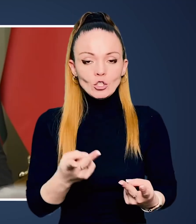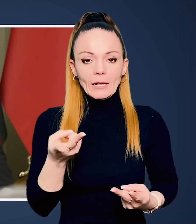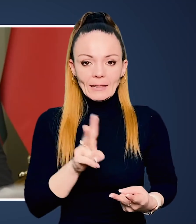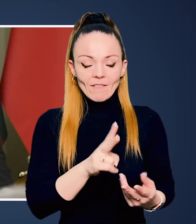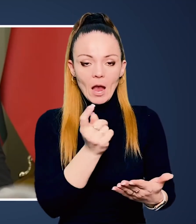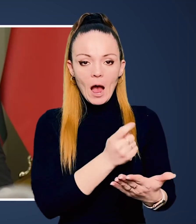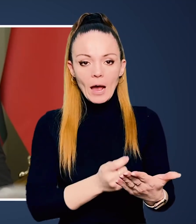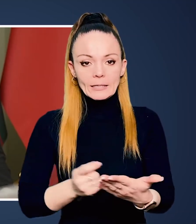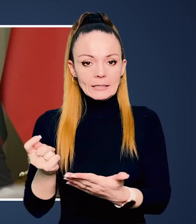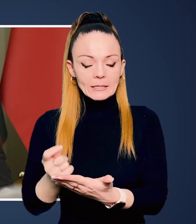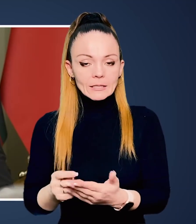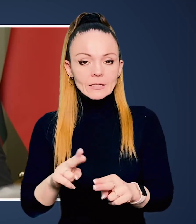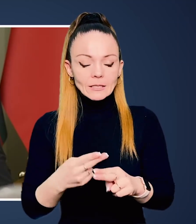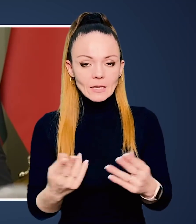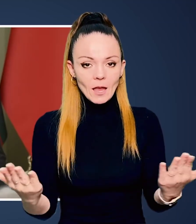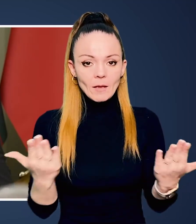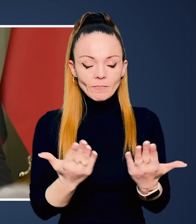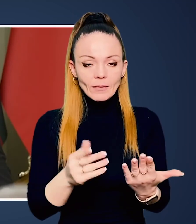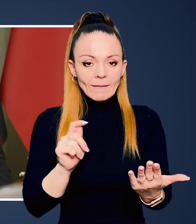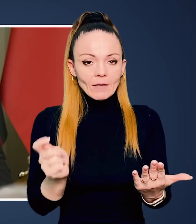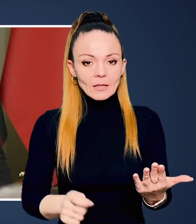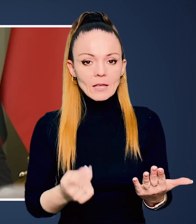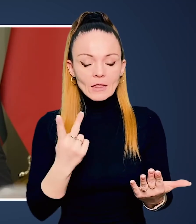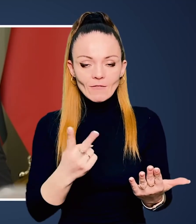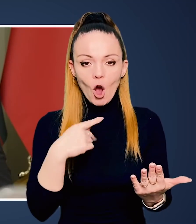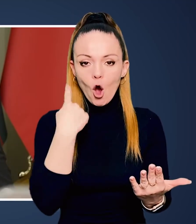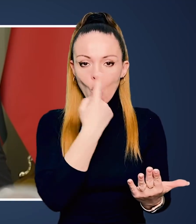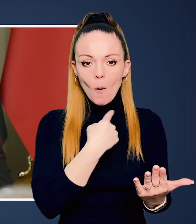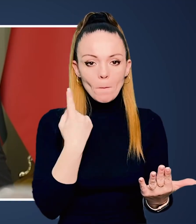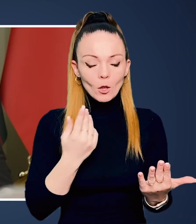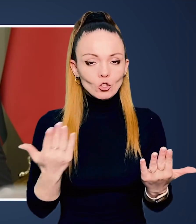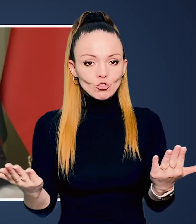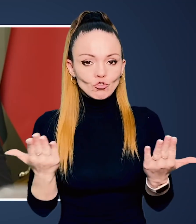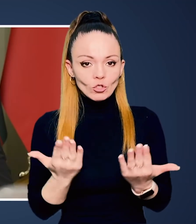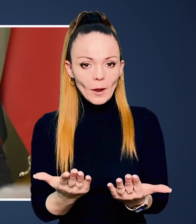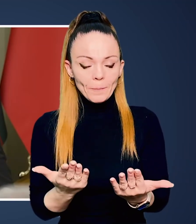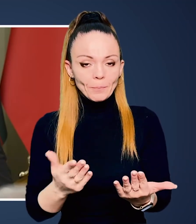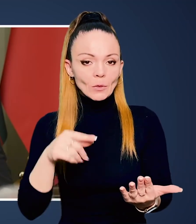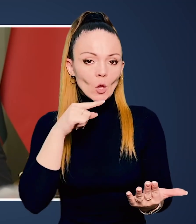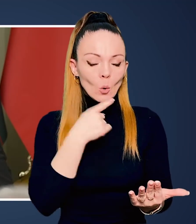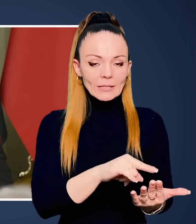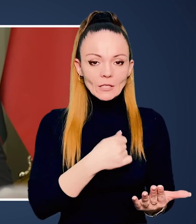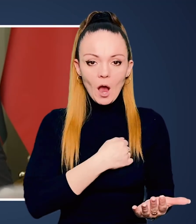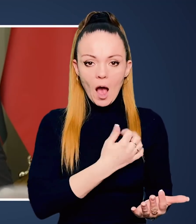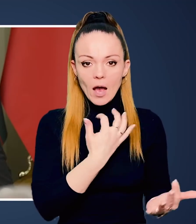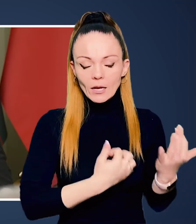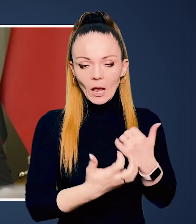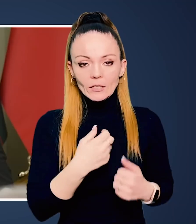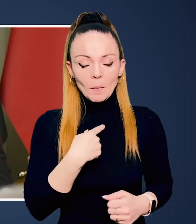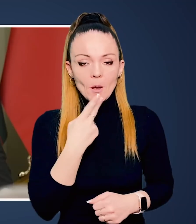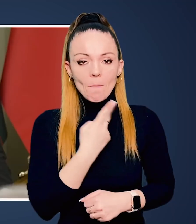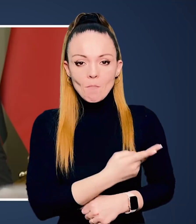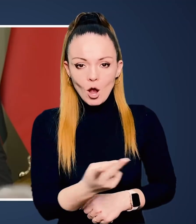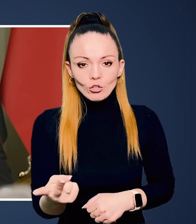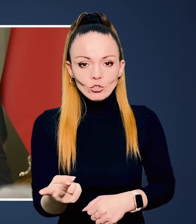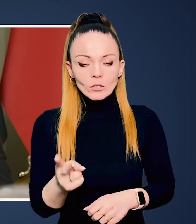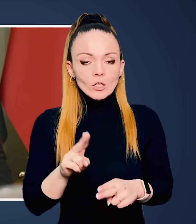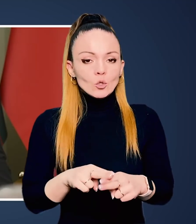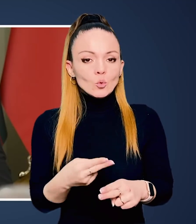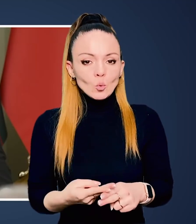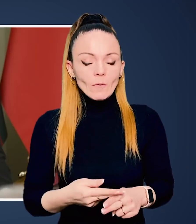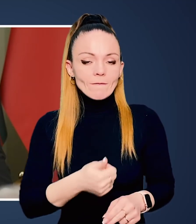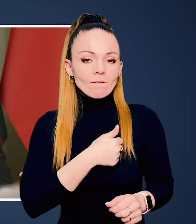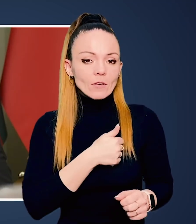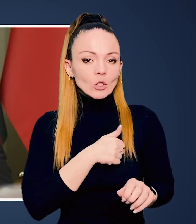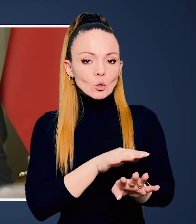бачили дві картини цієї війни, два обличчя російської агресії. Бачили ми